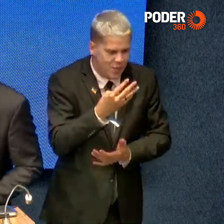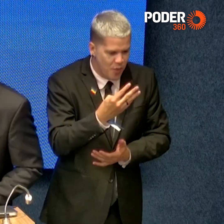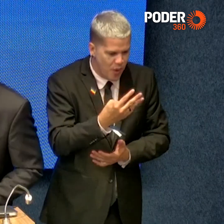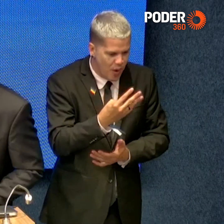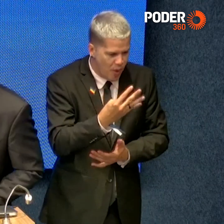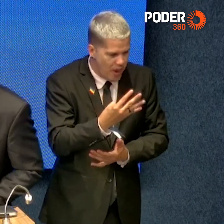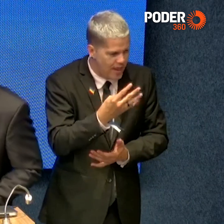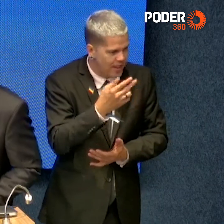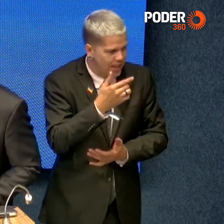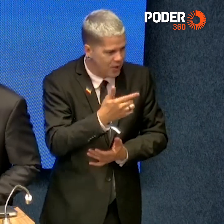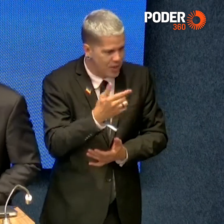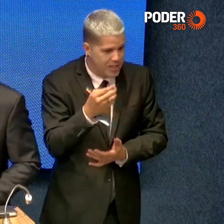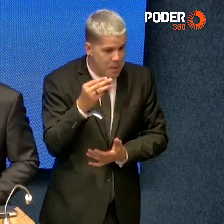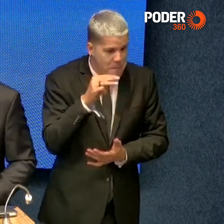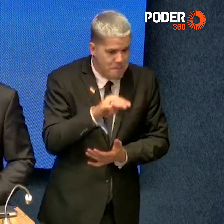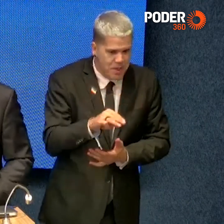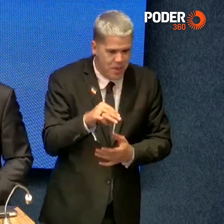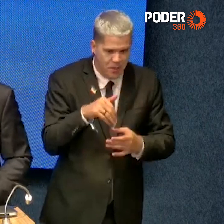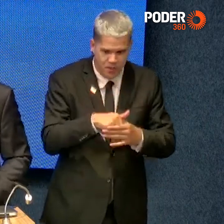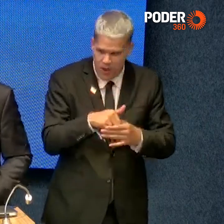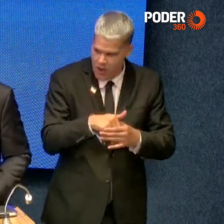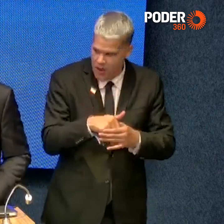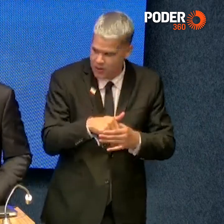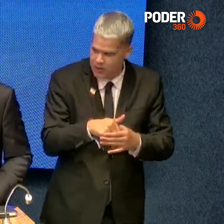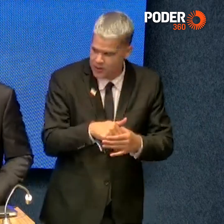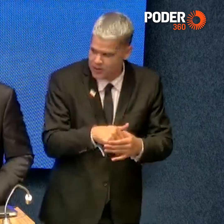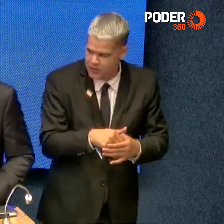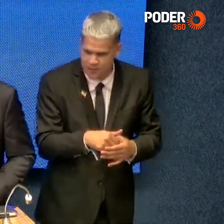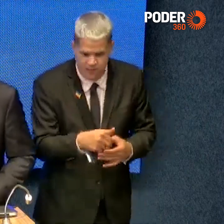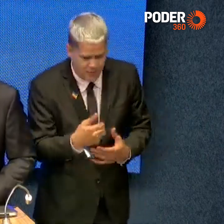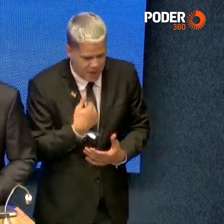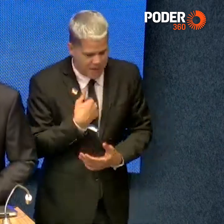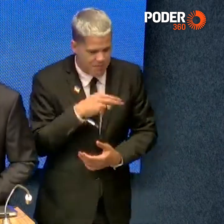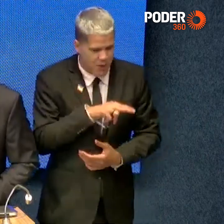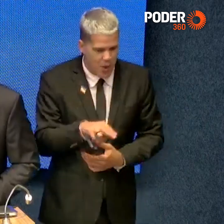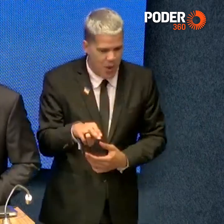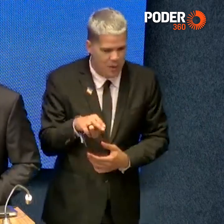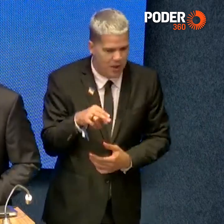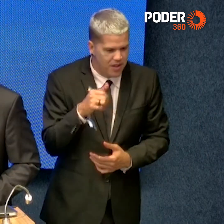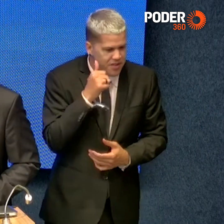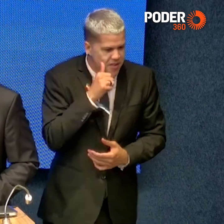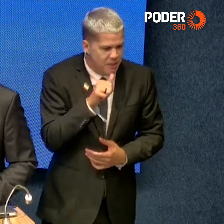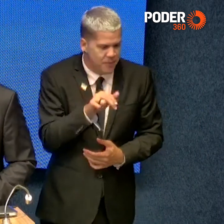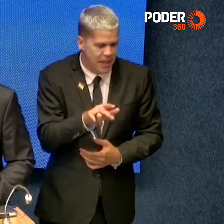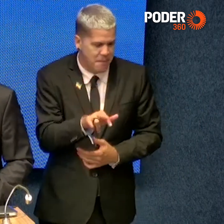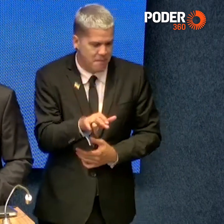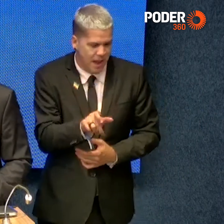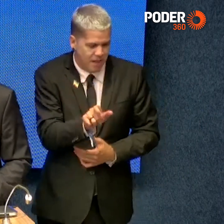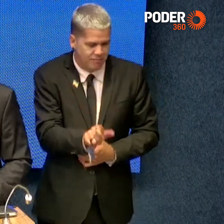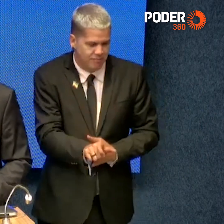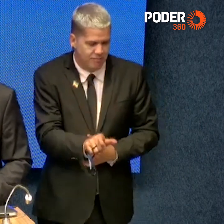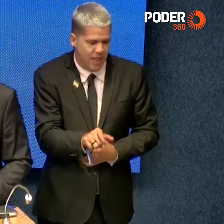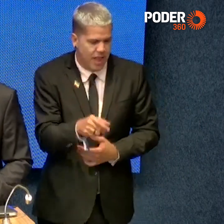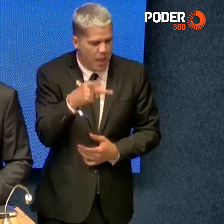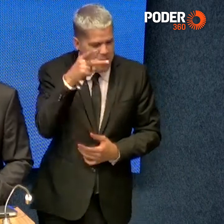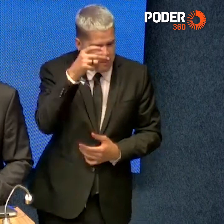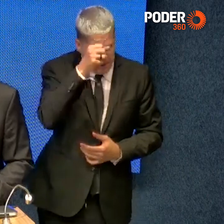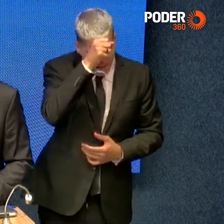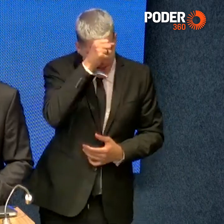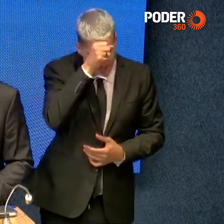nome da minha irmã, prefeita Luana, lá de Vitorino Freire, quero cumprimentar a todos os maranhenses,